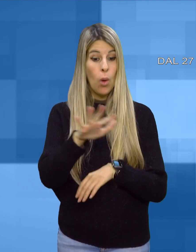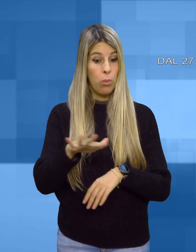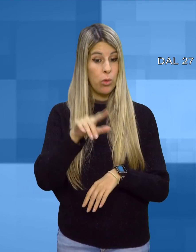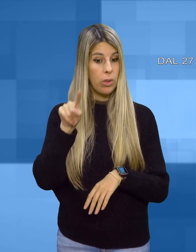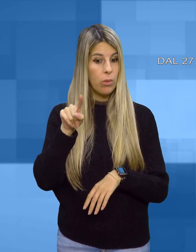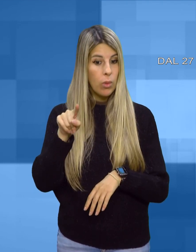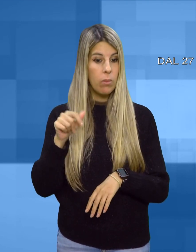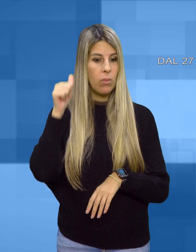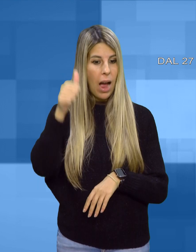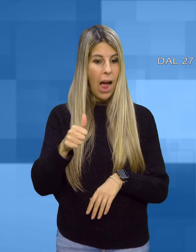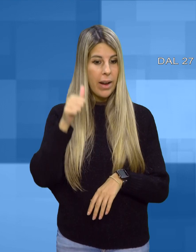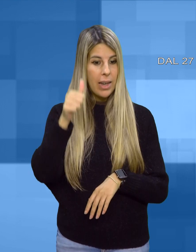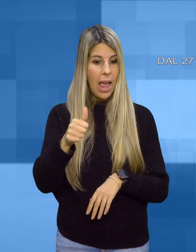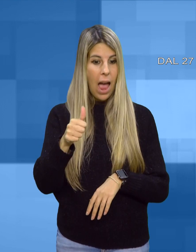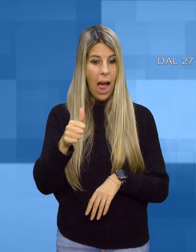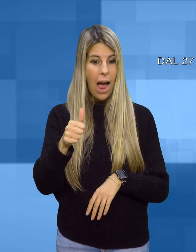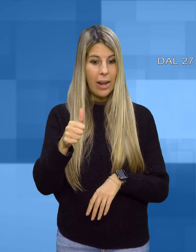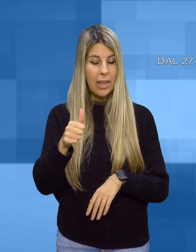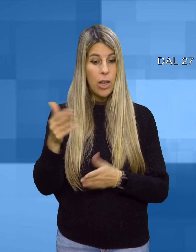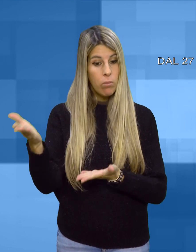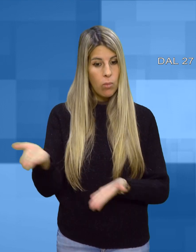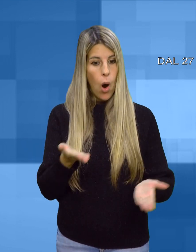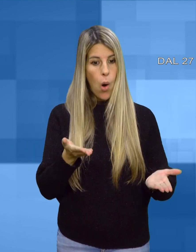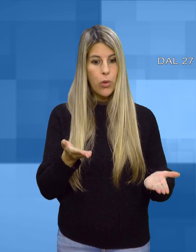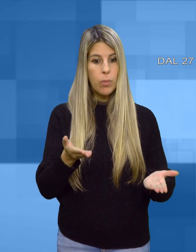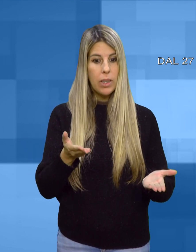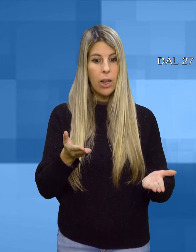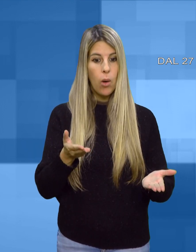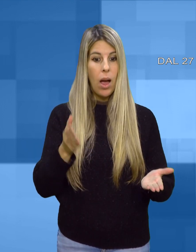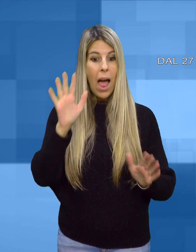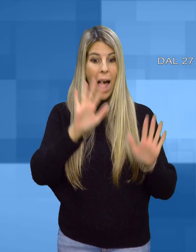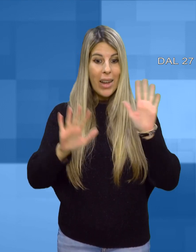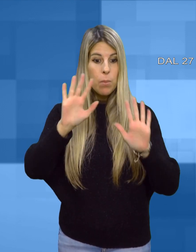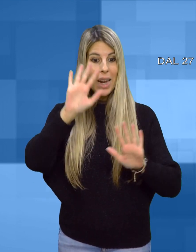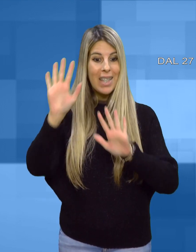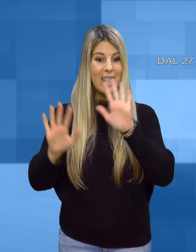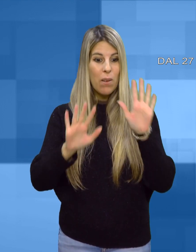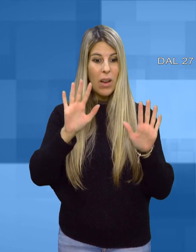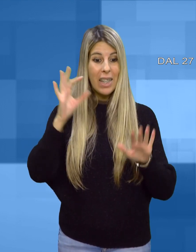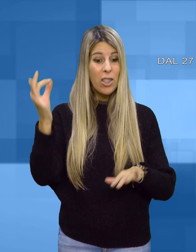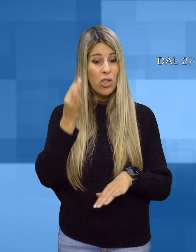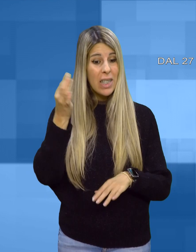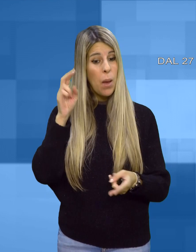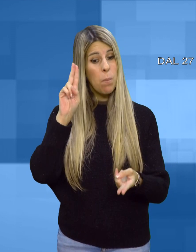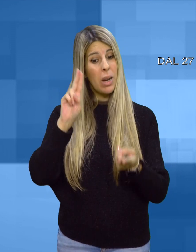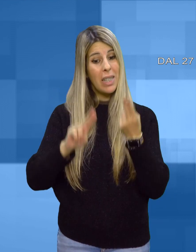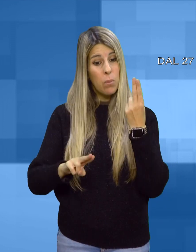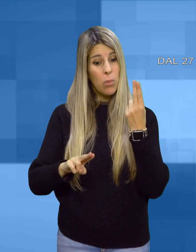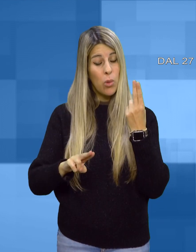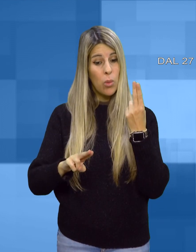Confagricoltura chiede dunque alla regione Sardegna di intervenire, al fine di riportare i numeri di diverse specie su